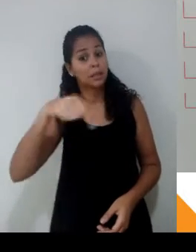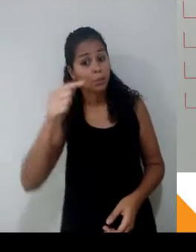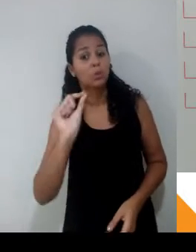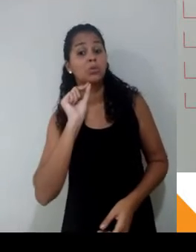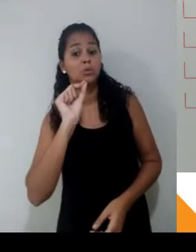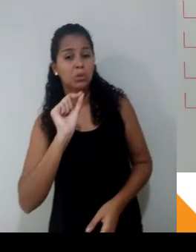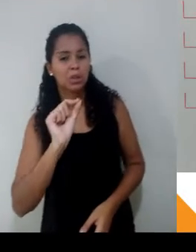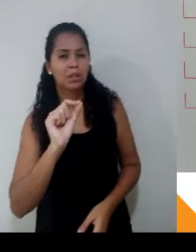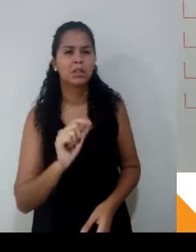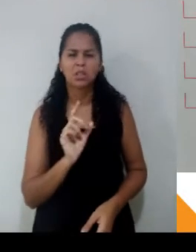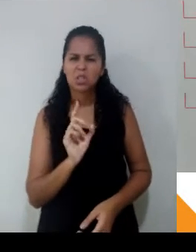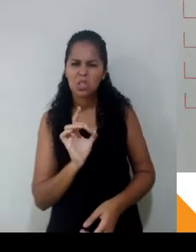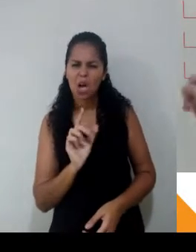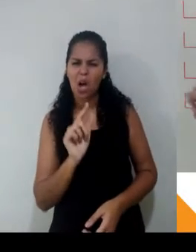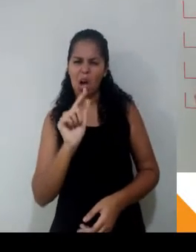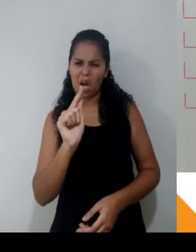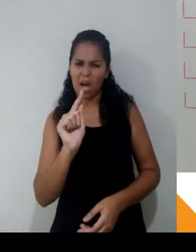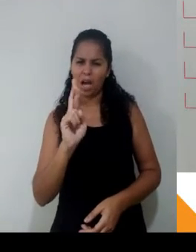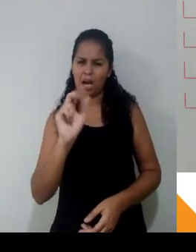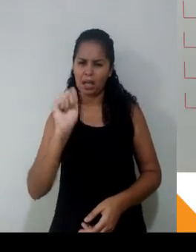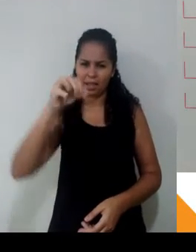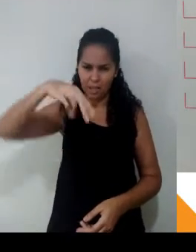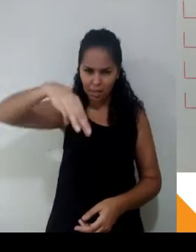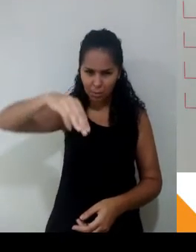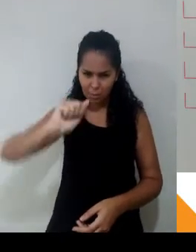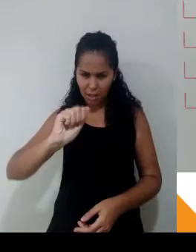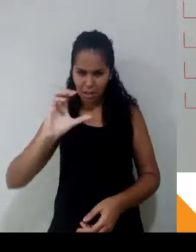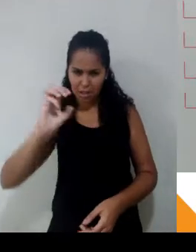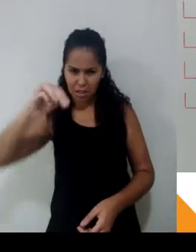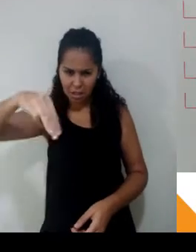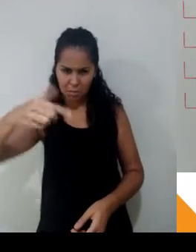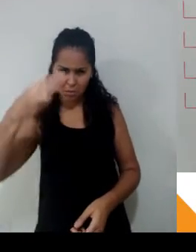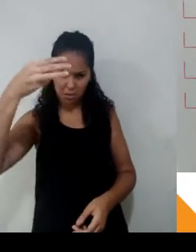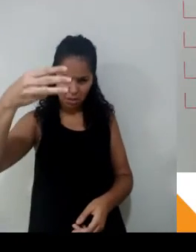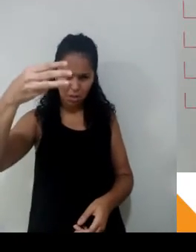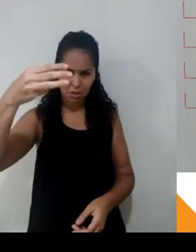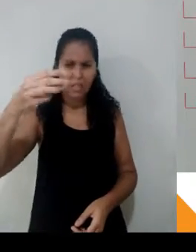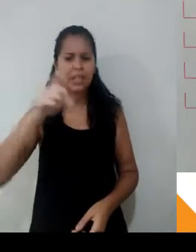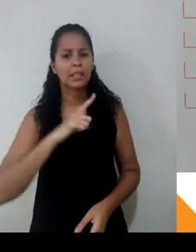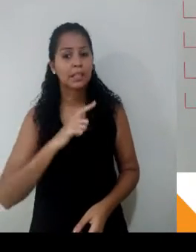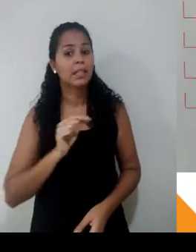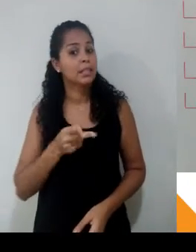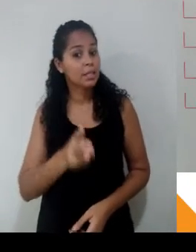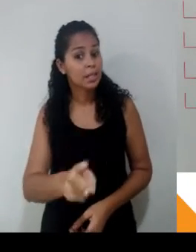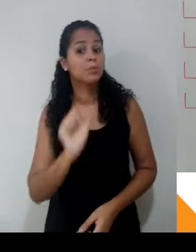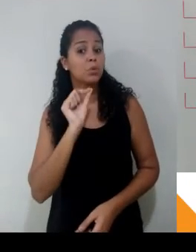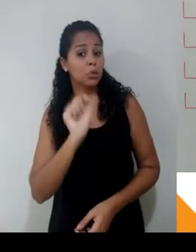gramas por centímetro cúbico. Consumo médio. Quilômetros por litro. Alguma unidade vem depois. Certo?